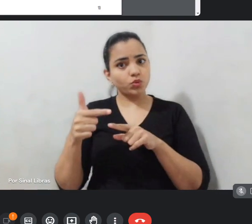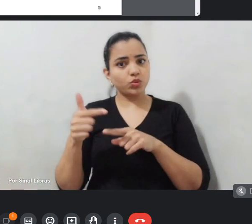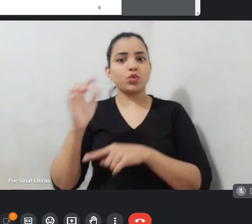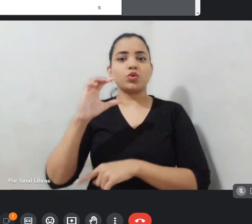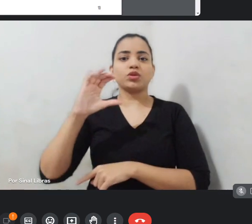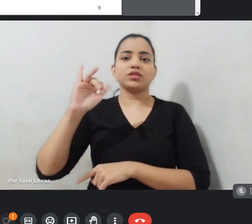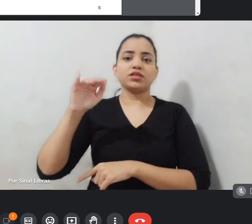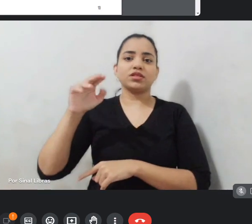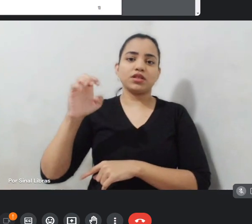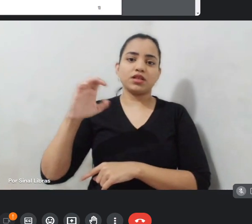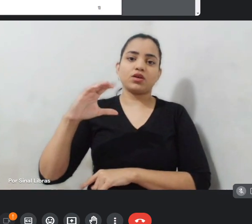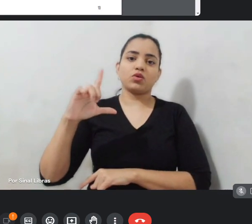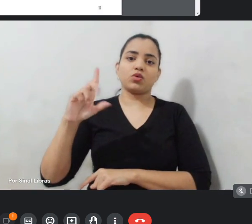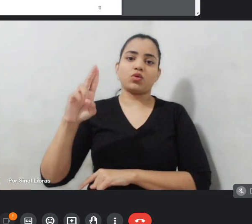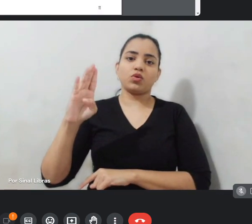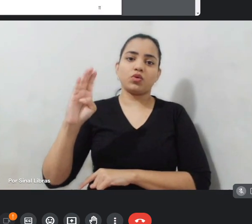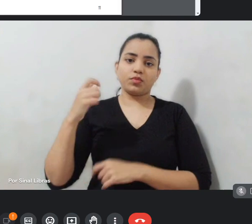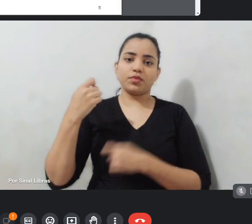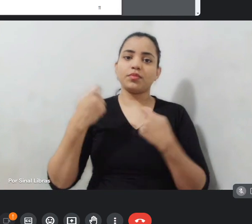E aí, o próximo,